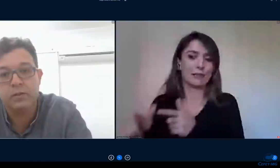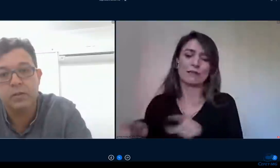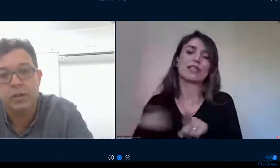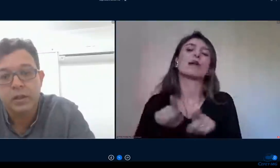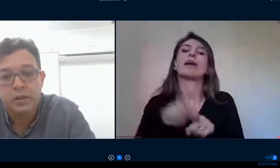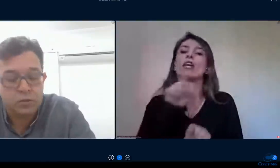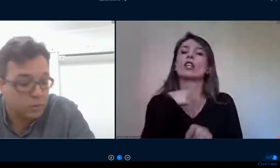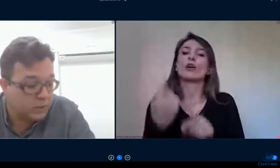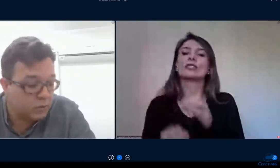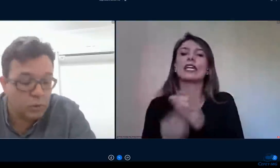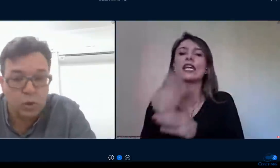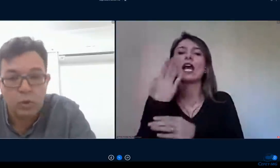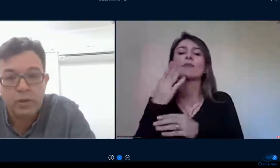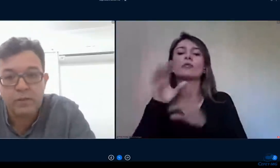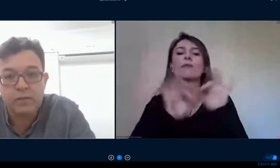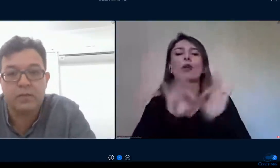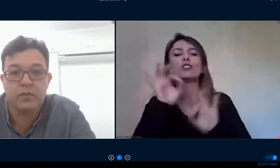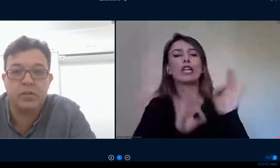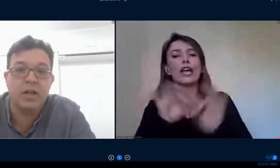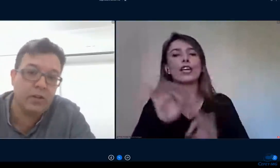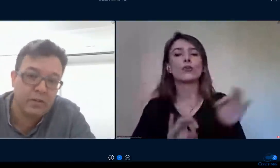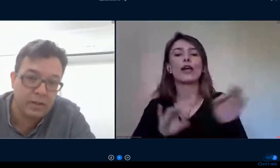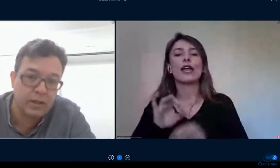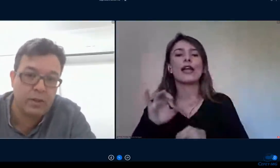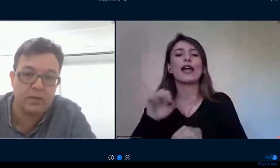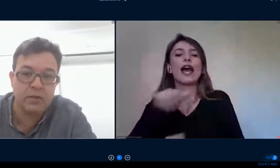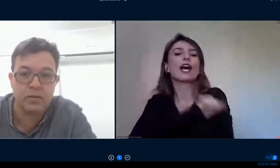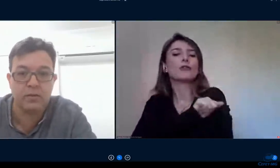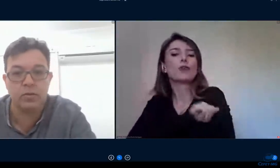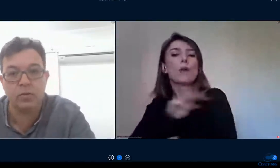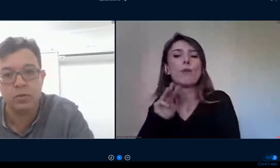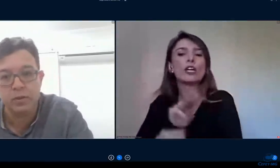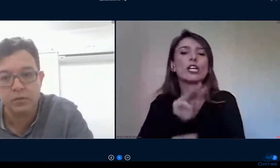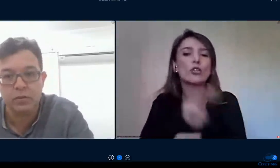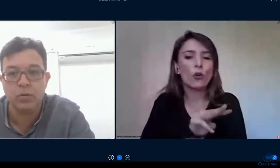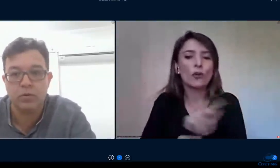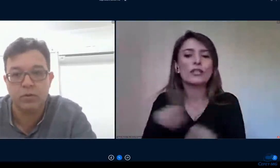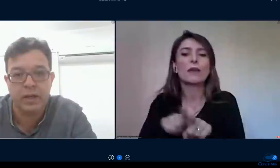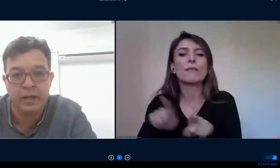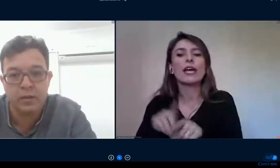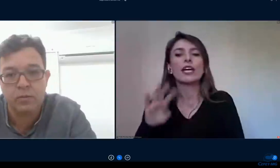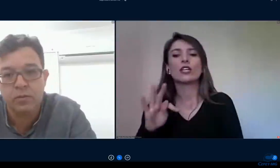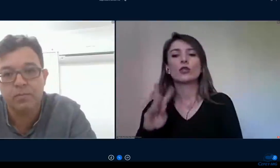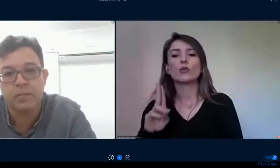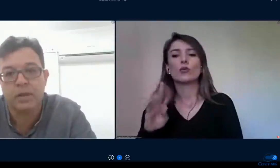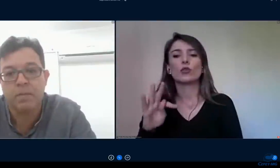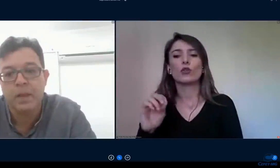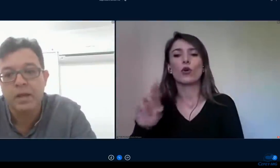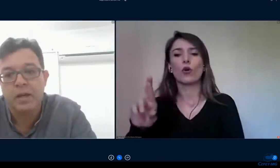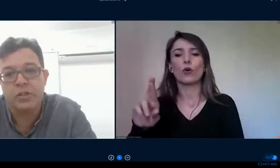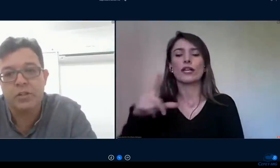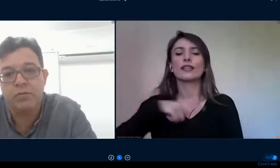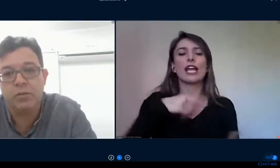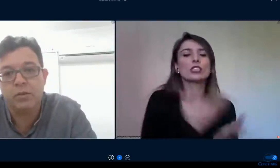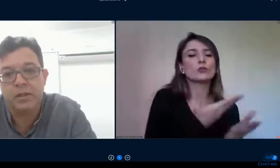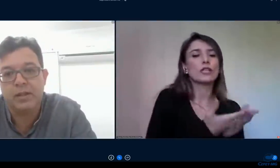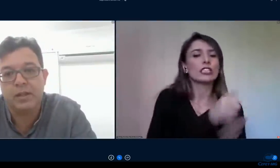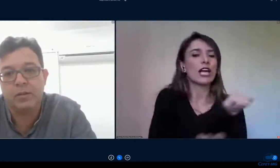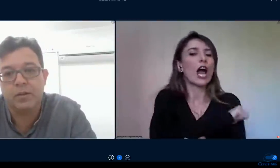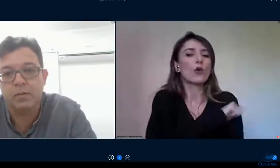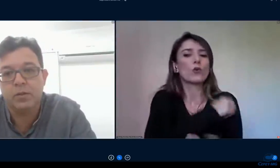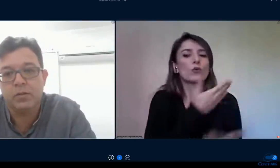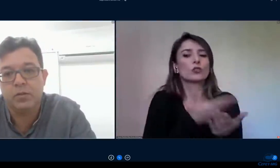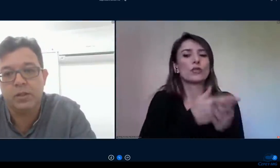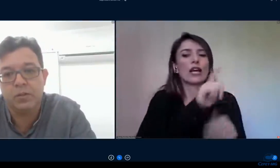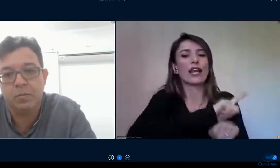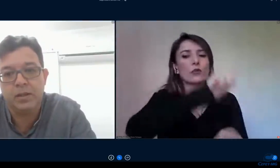monitores estudantes tutores da nossa graduação que são tutores de cursos técnicos né a gente viu também